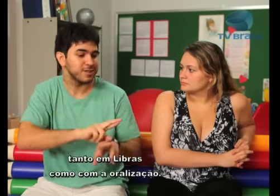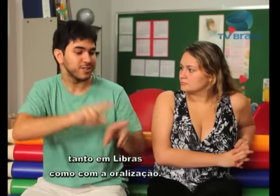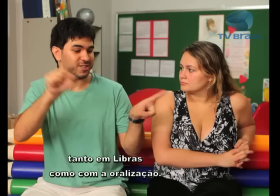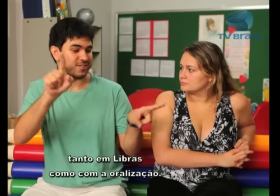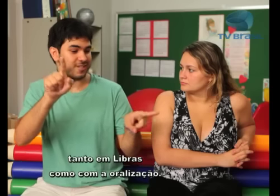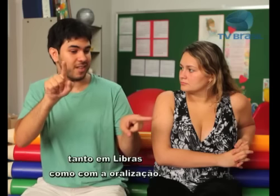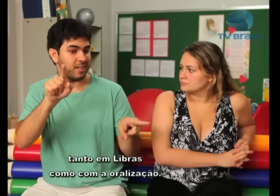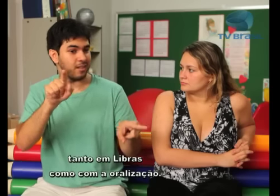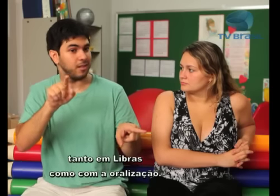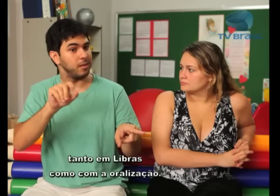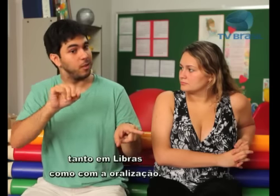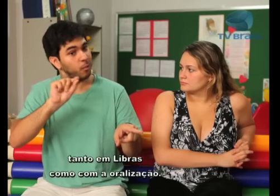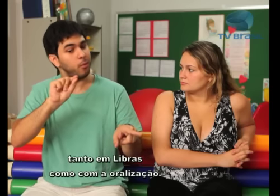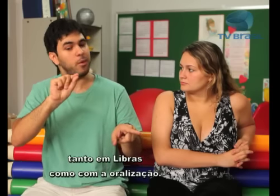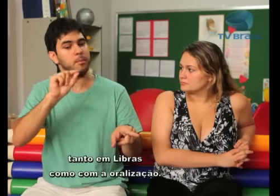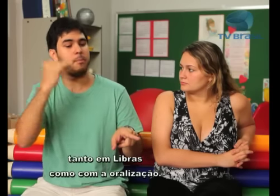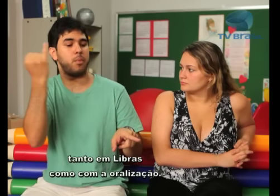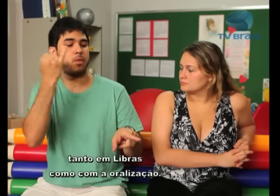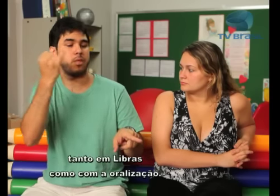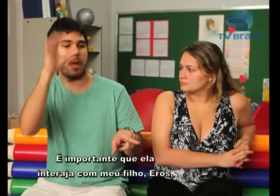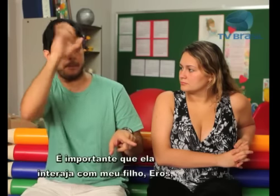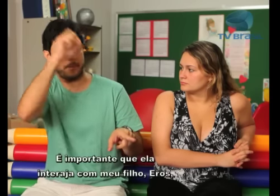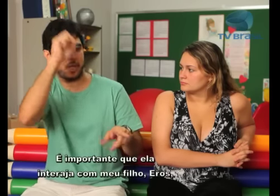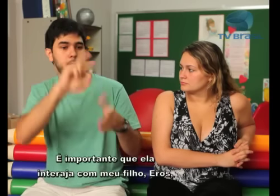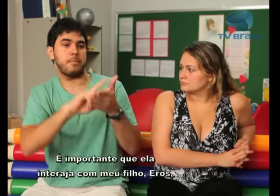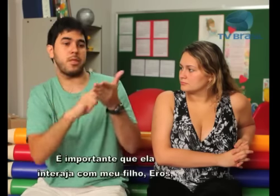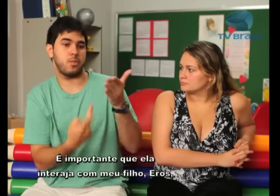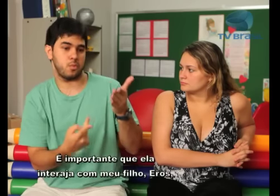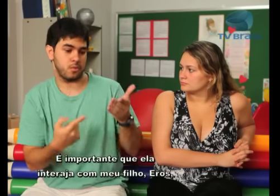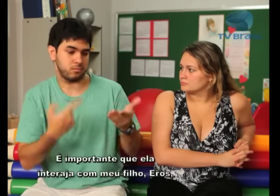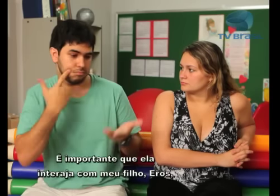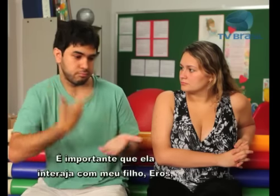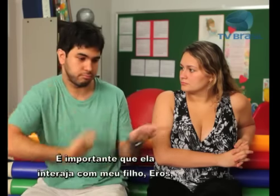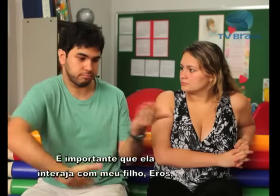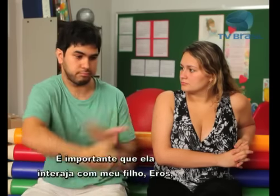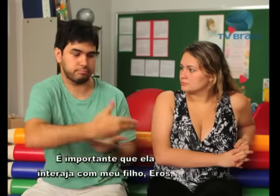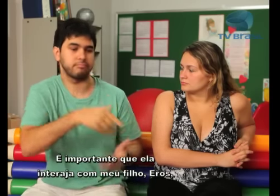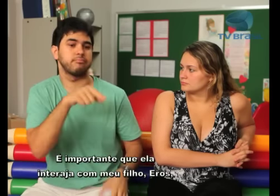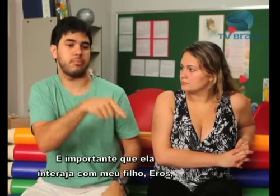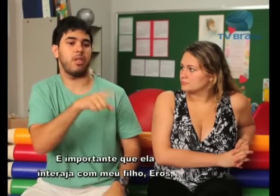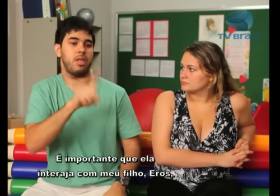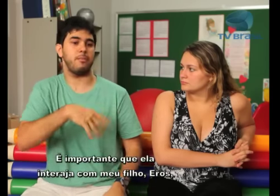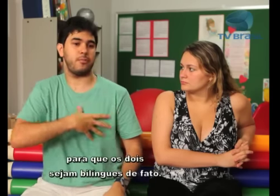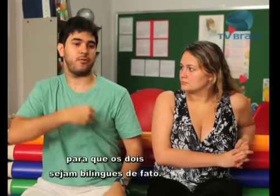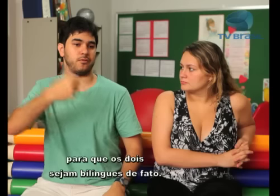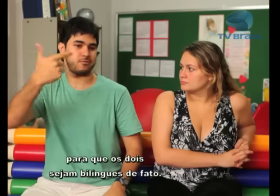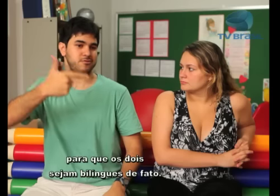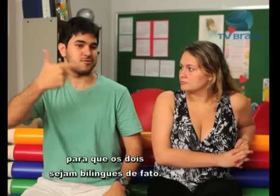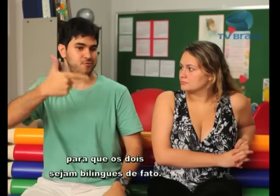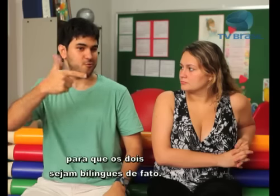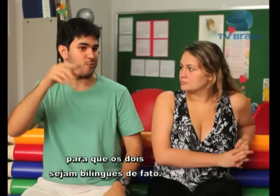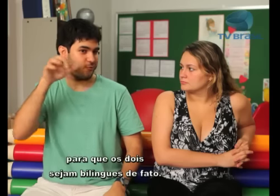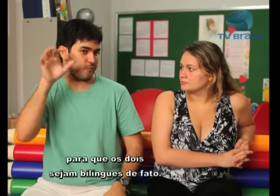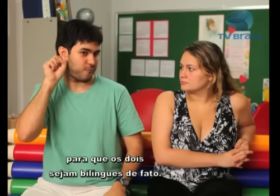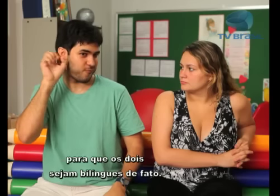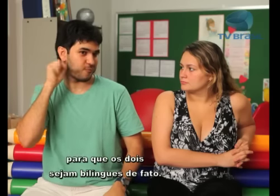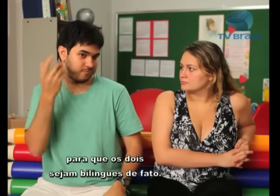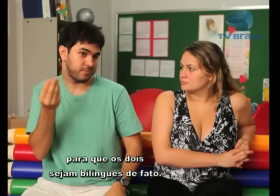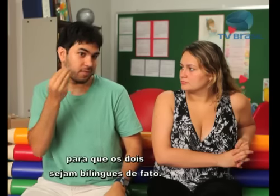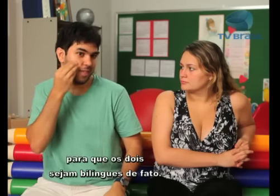com a oralização. É muito importante que ela interaja com o meu filho, o Eros, para que os dois sejam bilíngues, de fato.